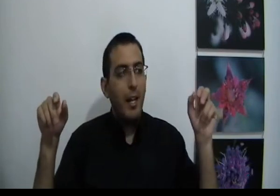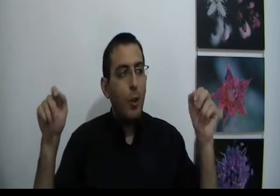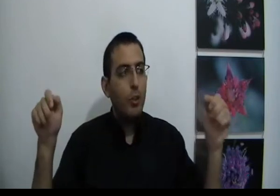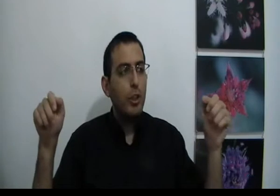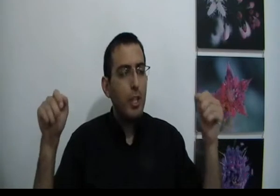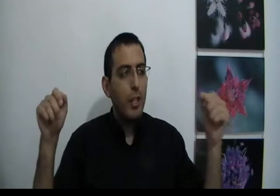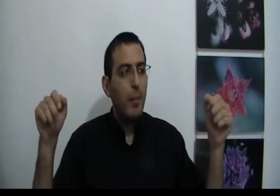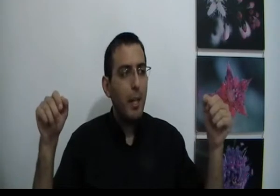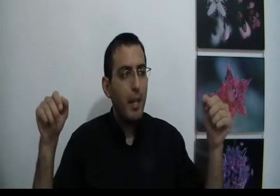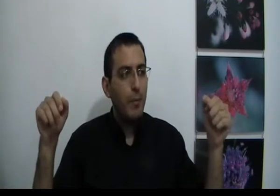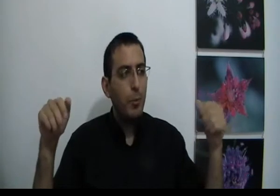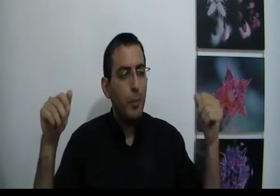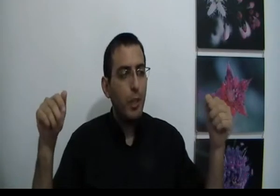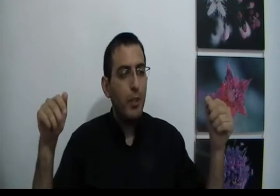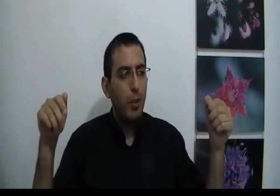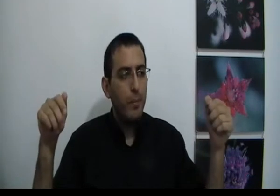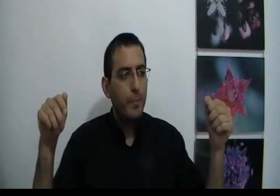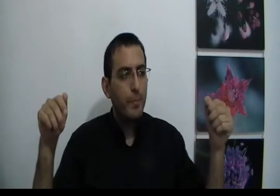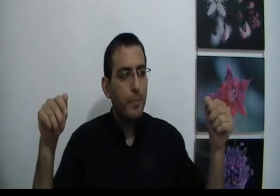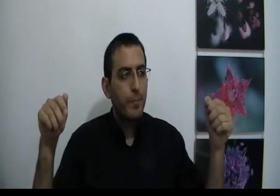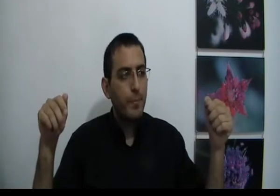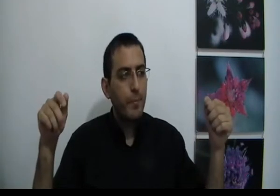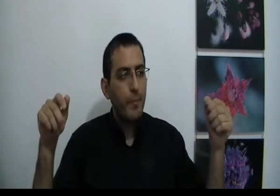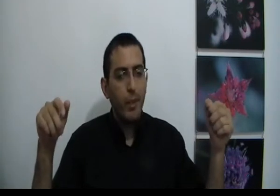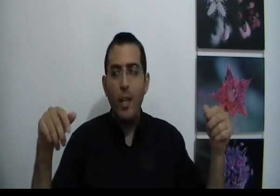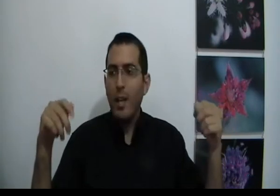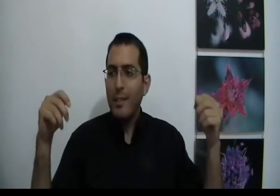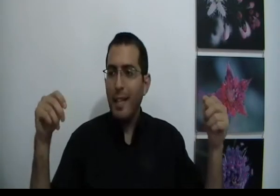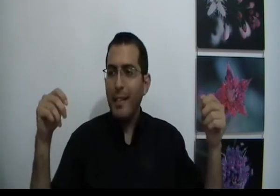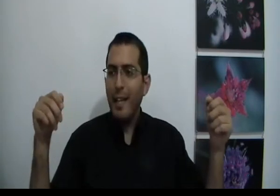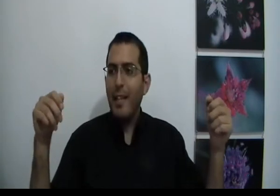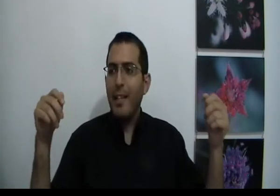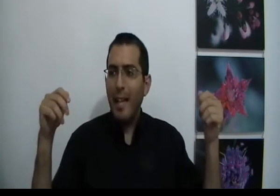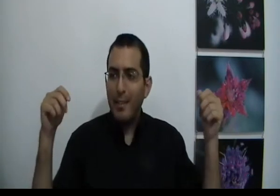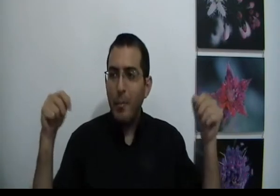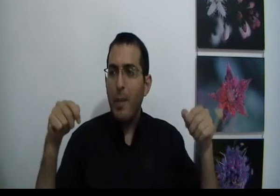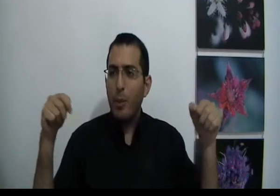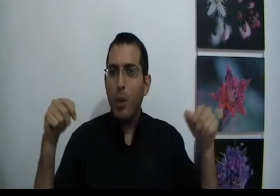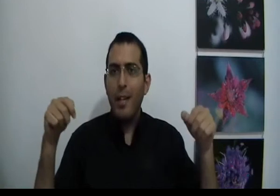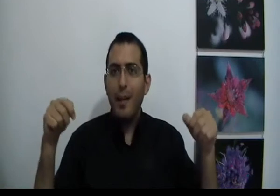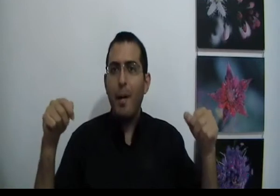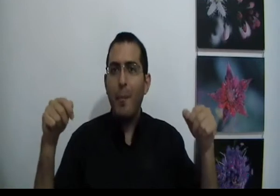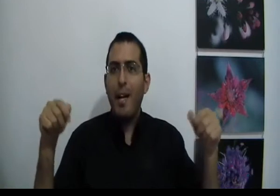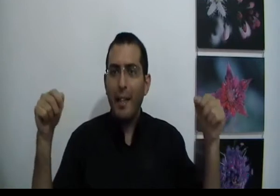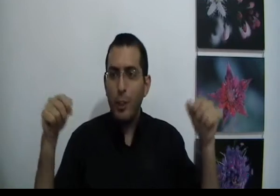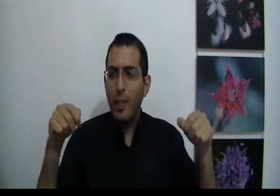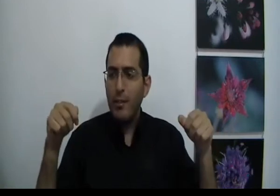והקושי שיש לאדם בחיים שהוא מתמודד איתו זה כדי להטמיע בתוך האדם ברמה הרגשית